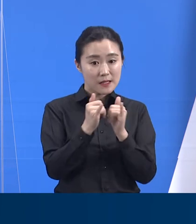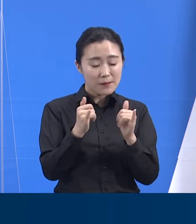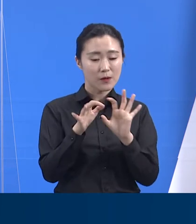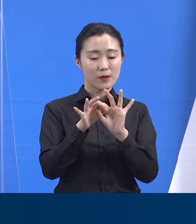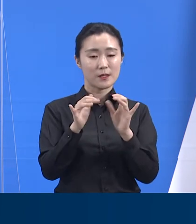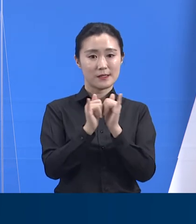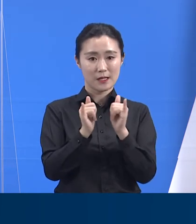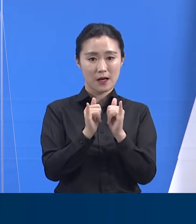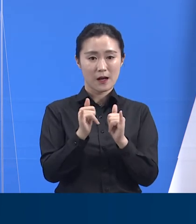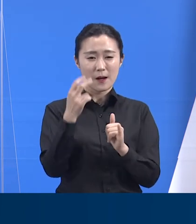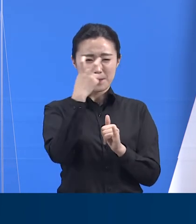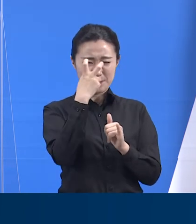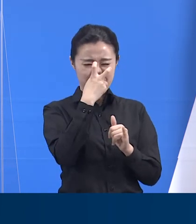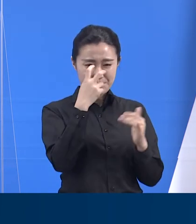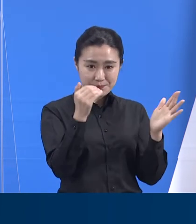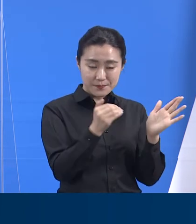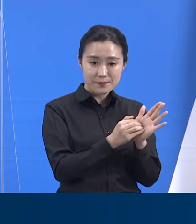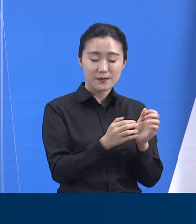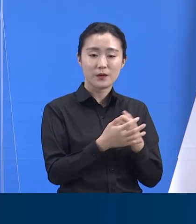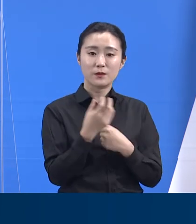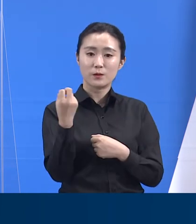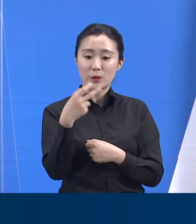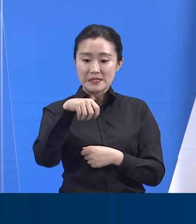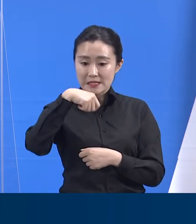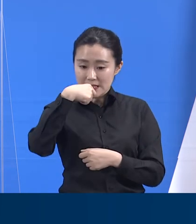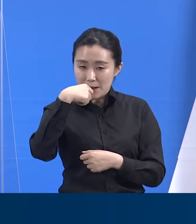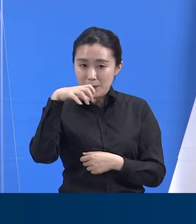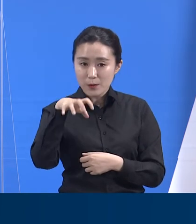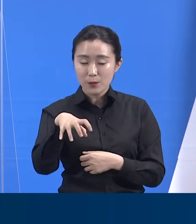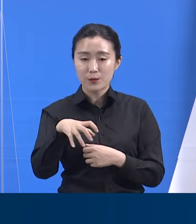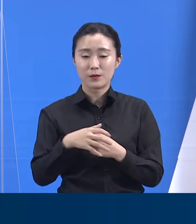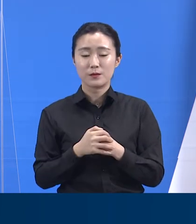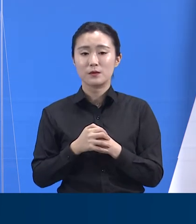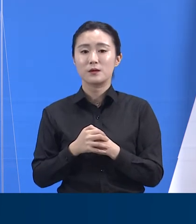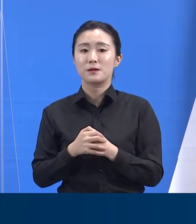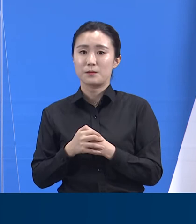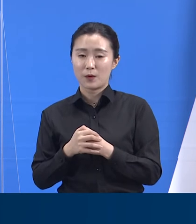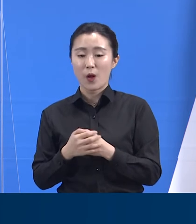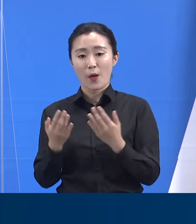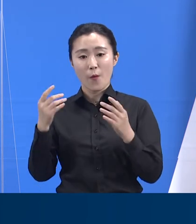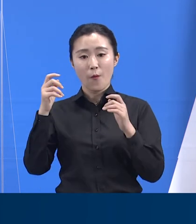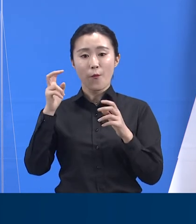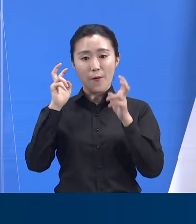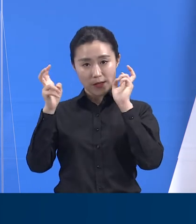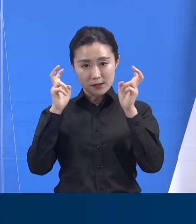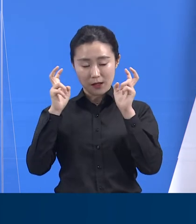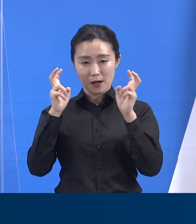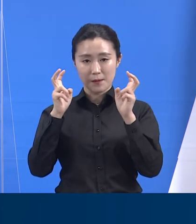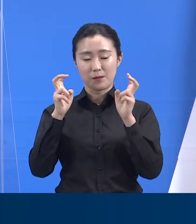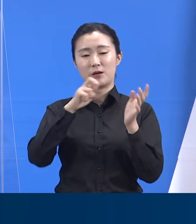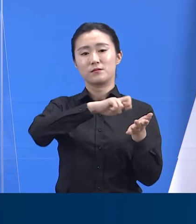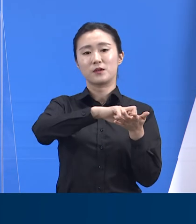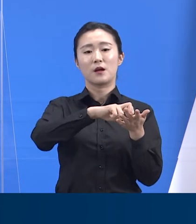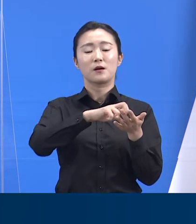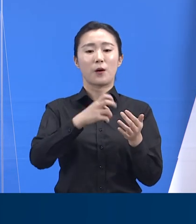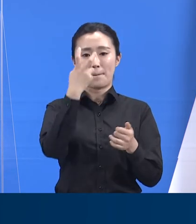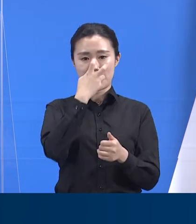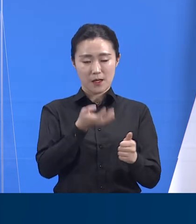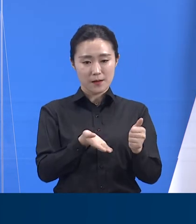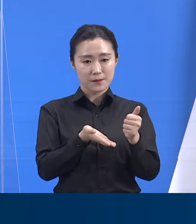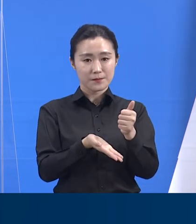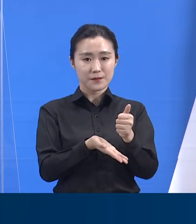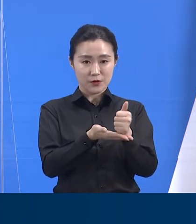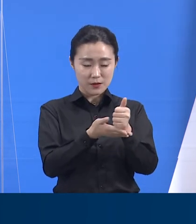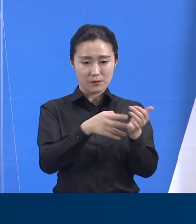근무하던 식당 방문자들을 대상으로 검사 동료 문자를 발송했습니다. 추가 확진자 발생